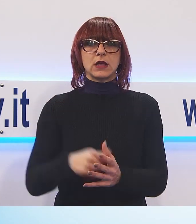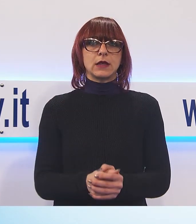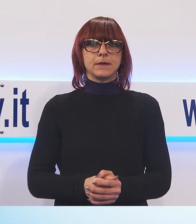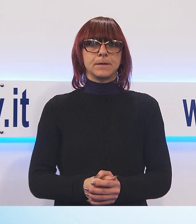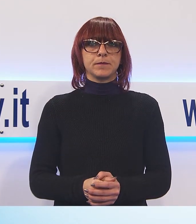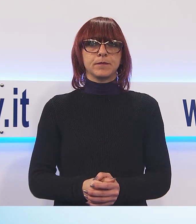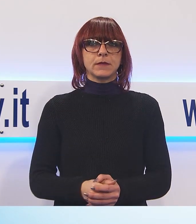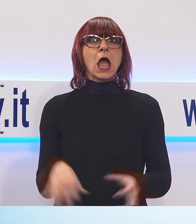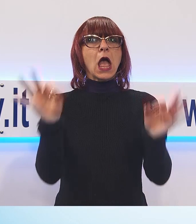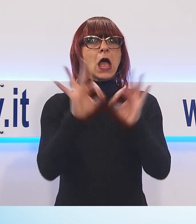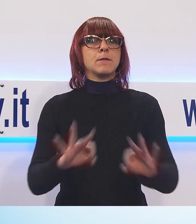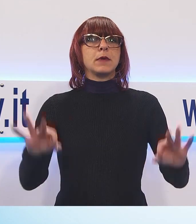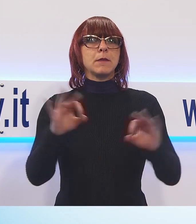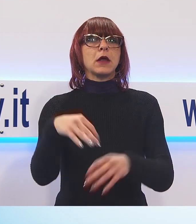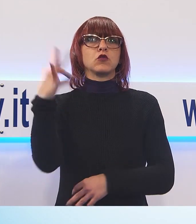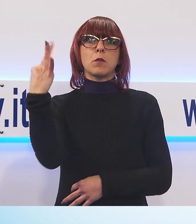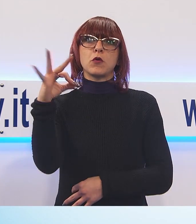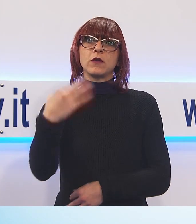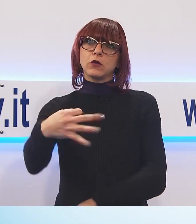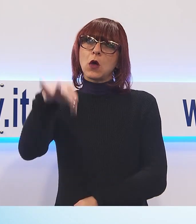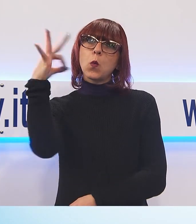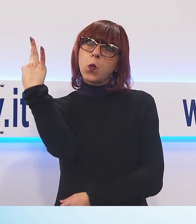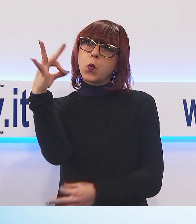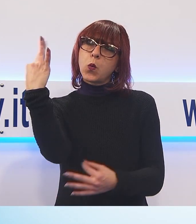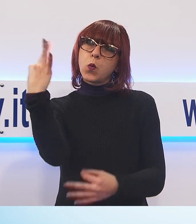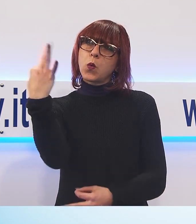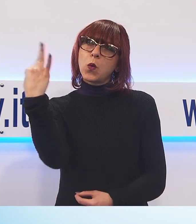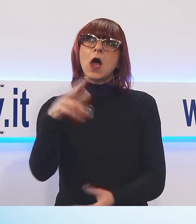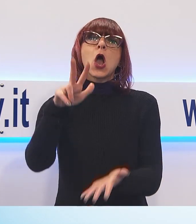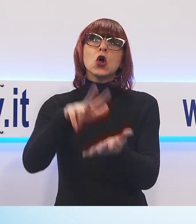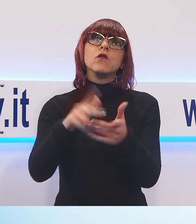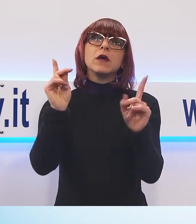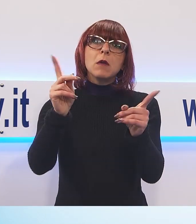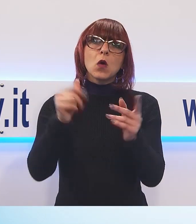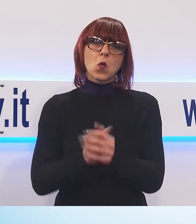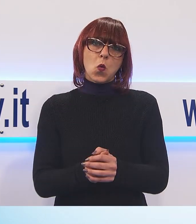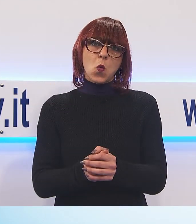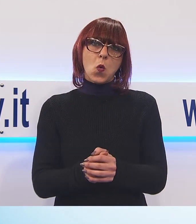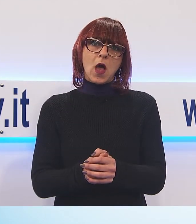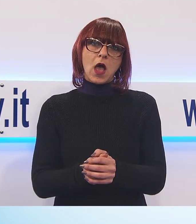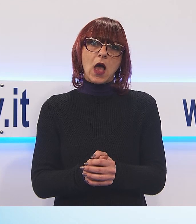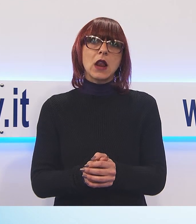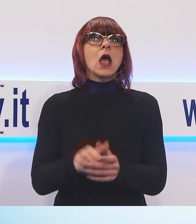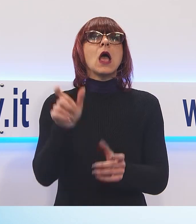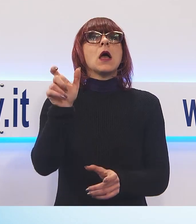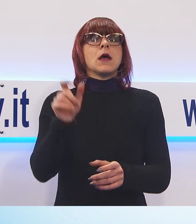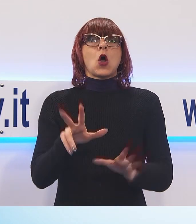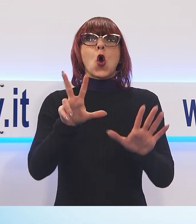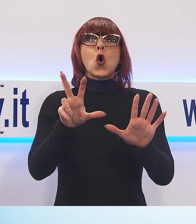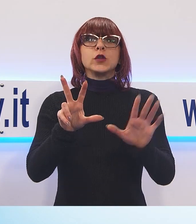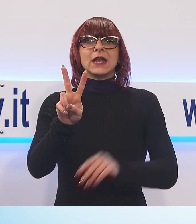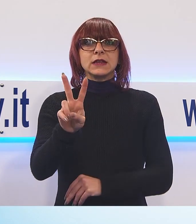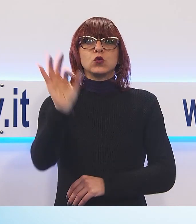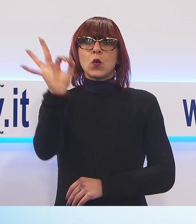preparazione professionale degli studenti MED viene confermata anche dal tasso di job placement. L'82%